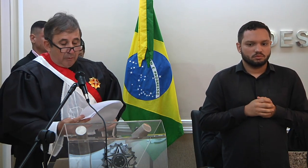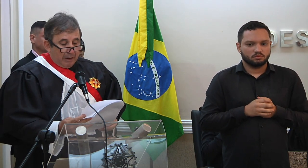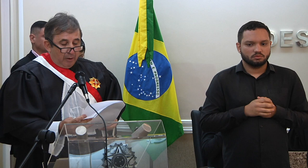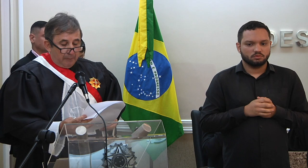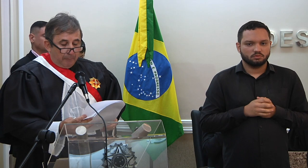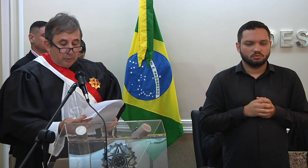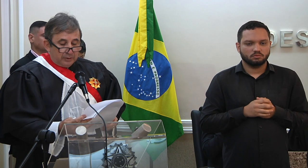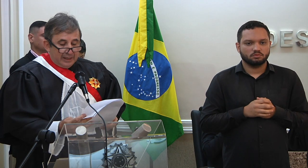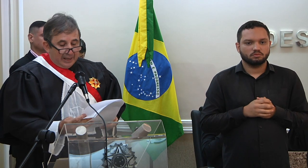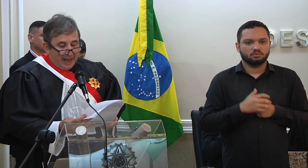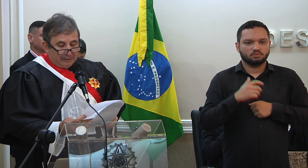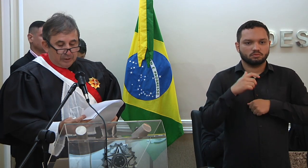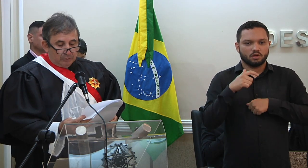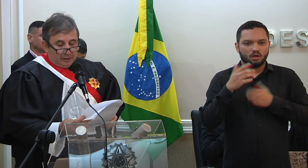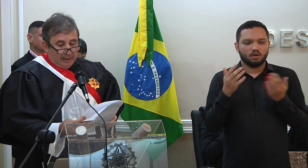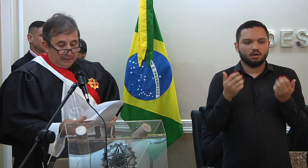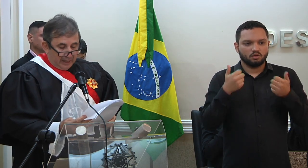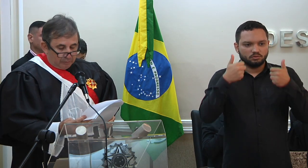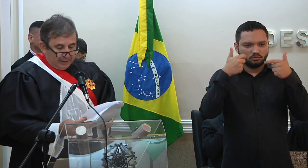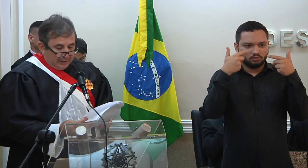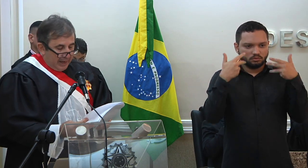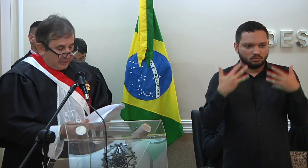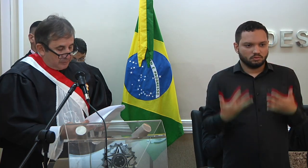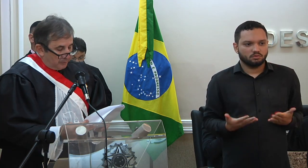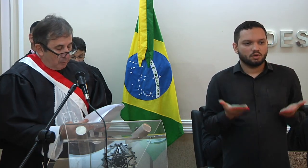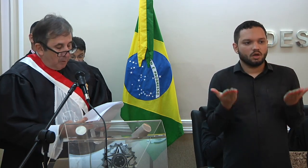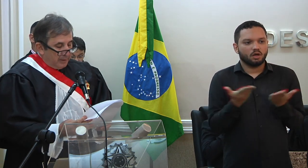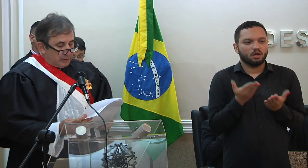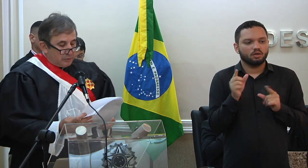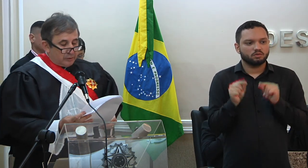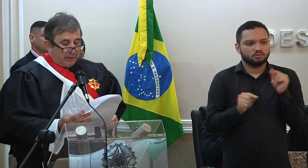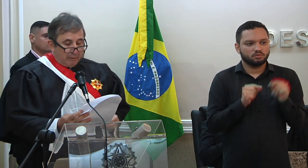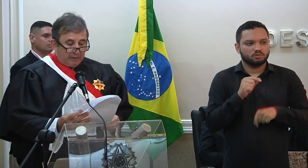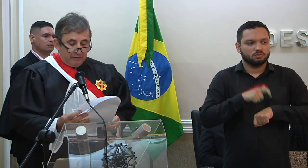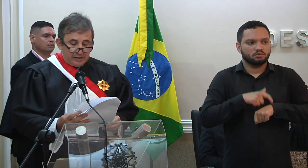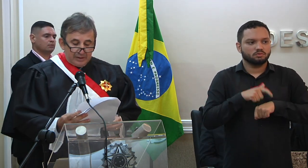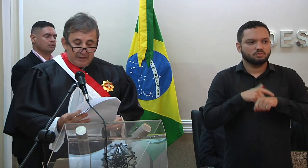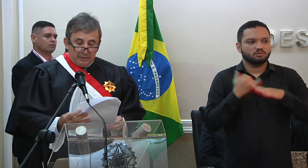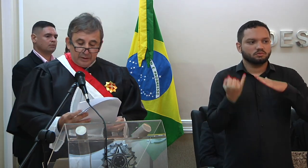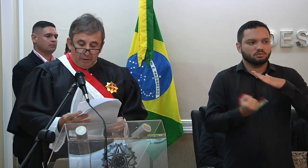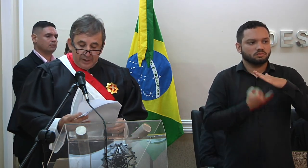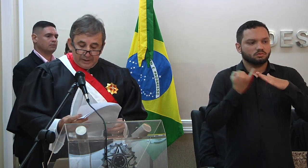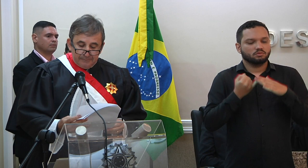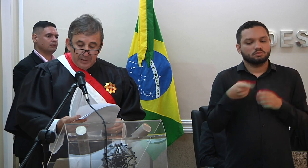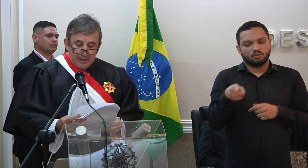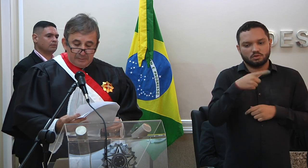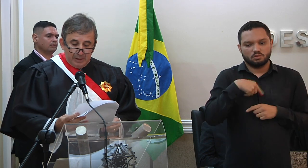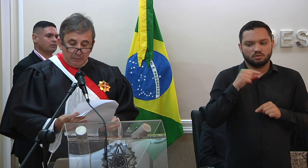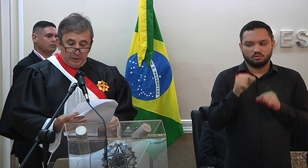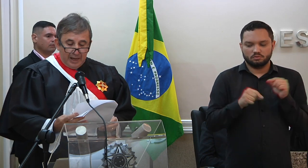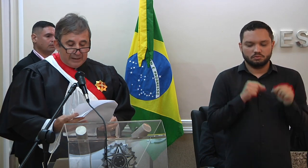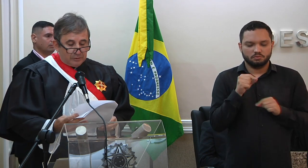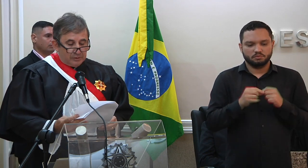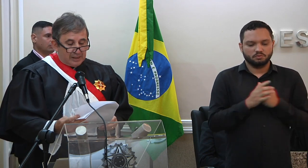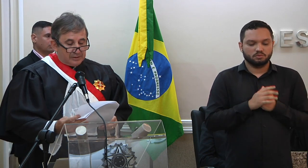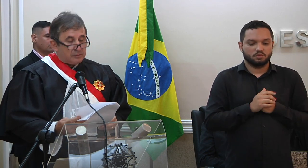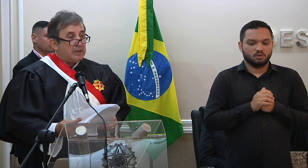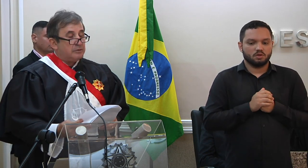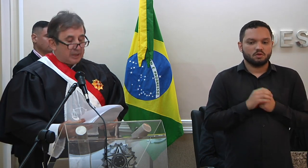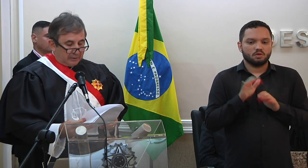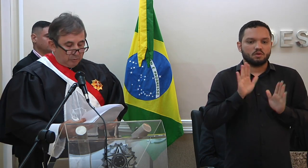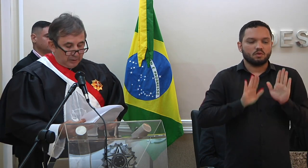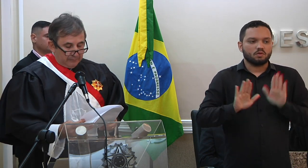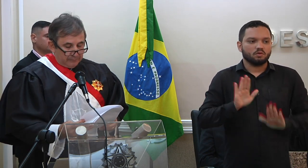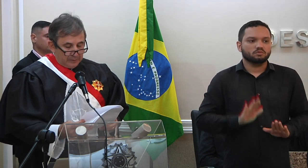Toco agora em um ponto delicado da atualidade, um momento institucional ora vivenciado entre nós inspira cuidados no